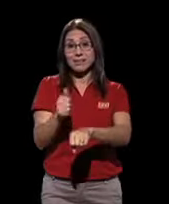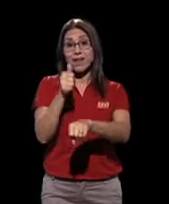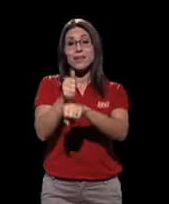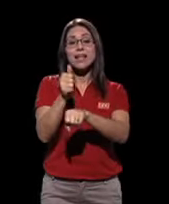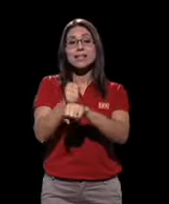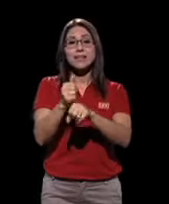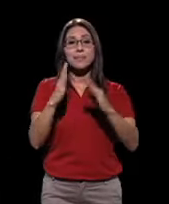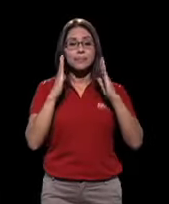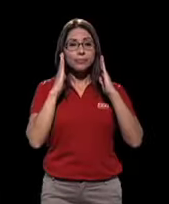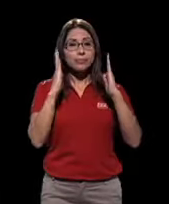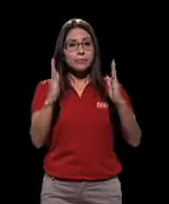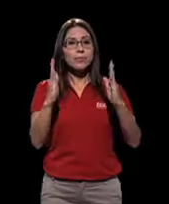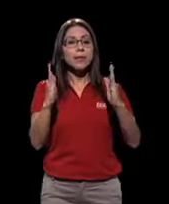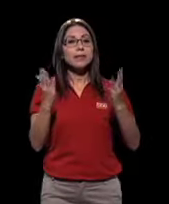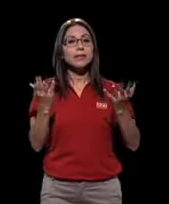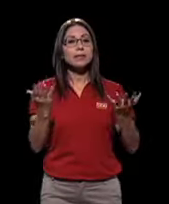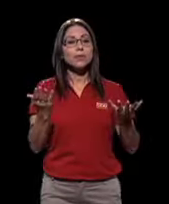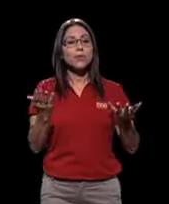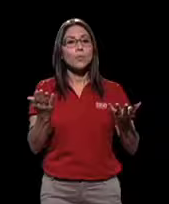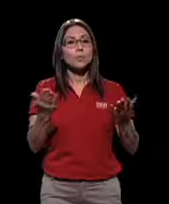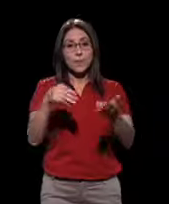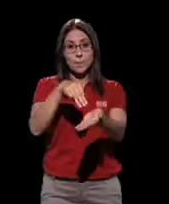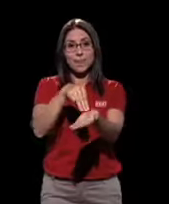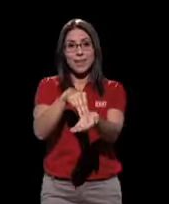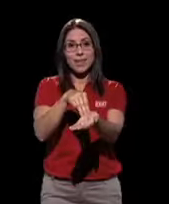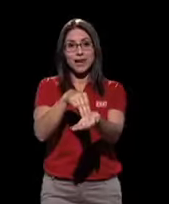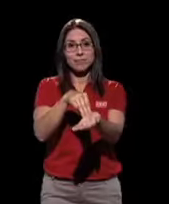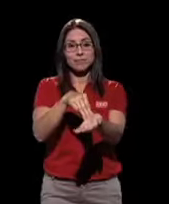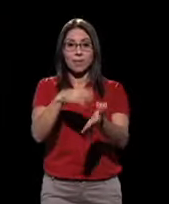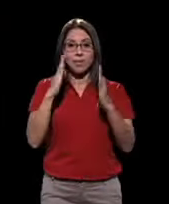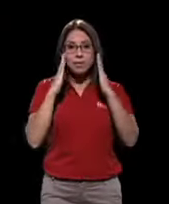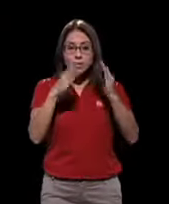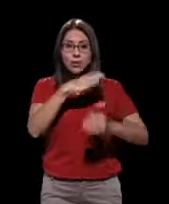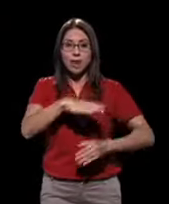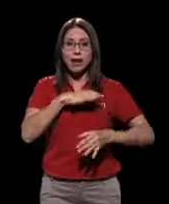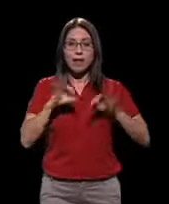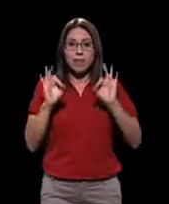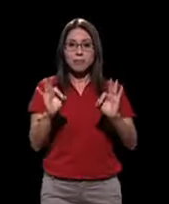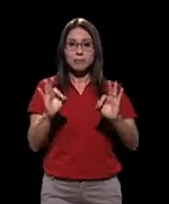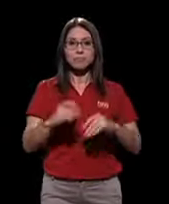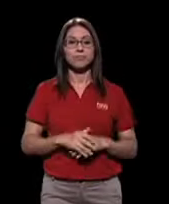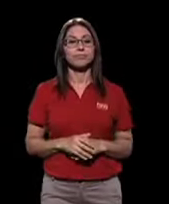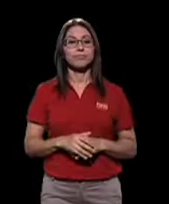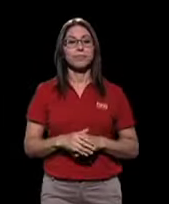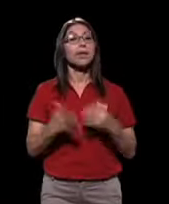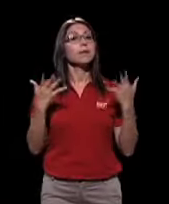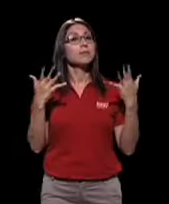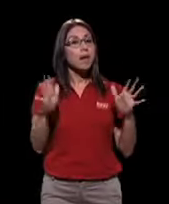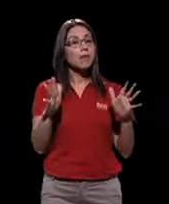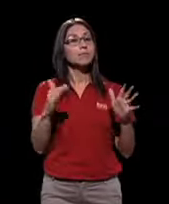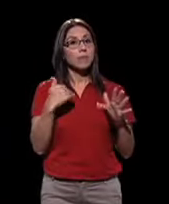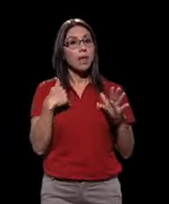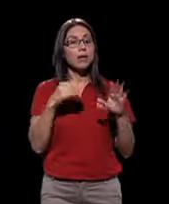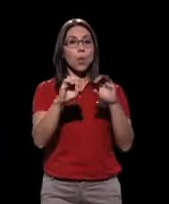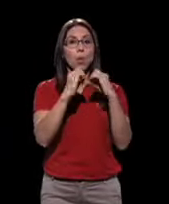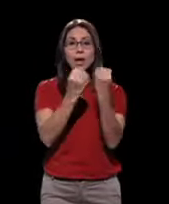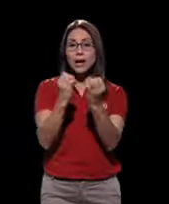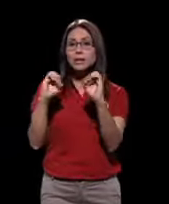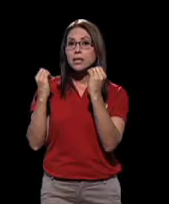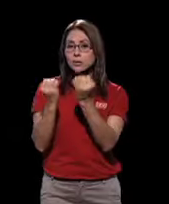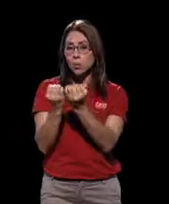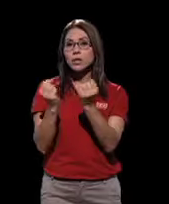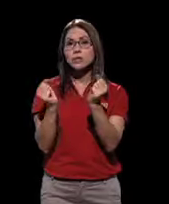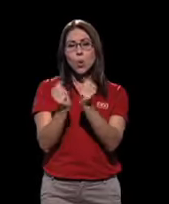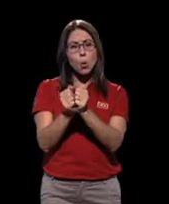la atención médica de calidad. Existen ya organizaciones con un